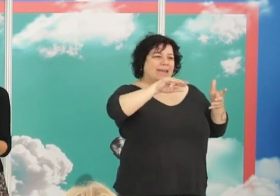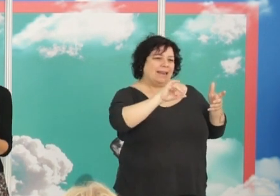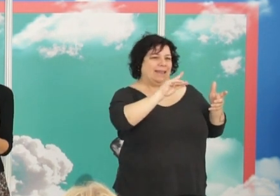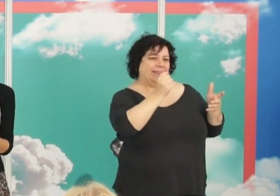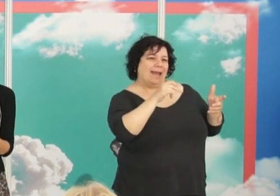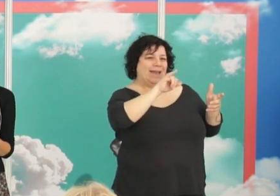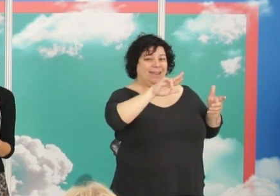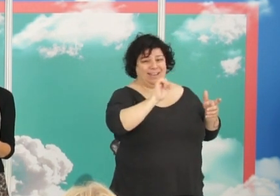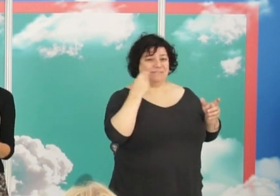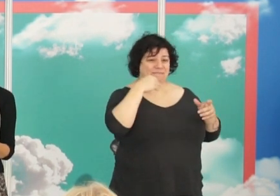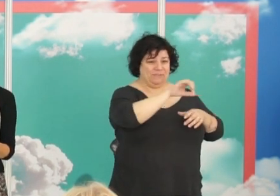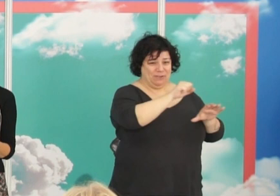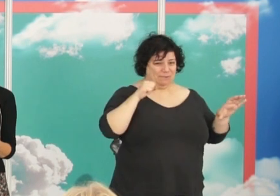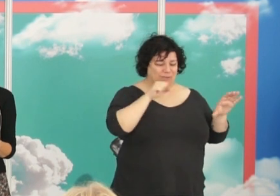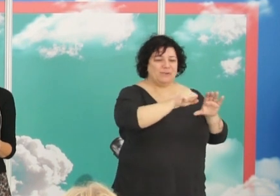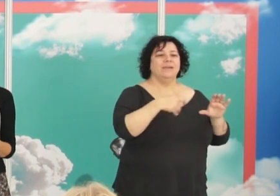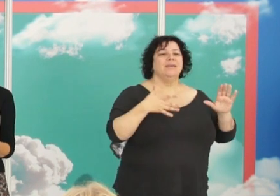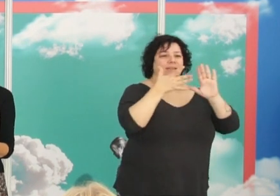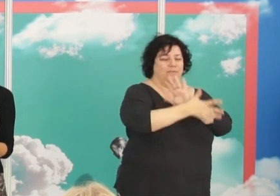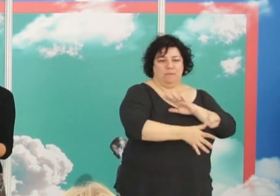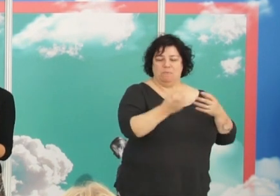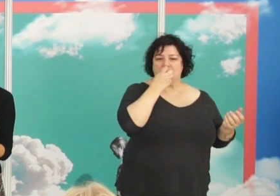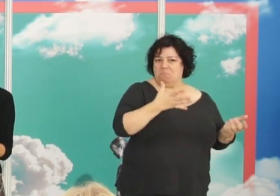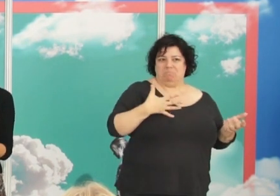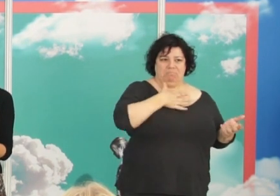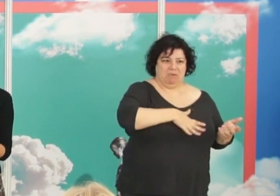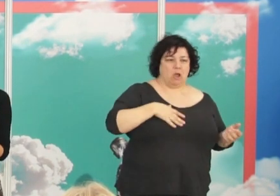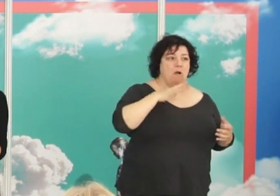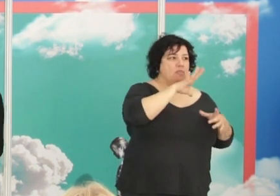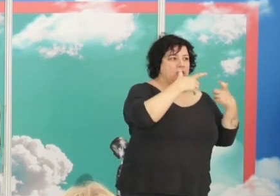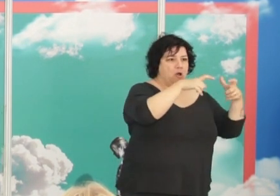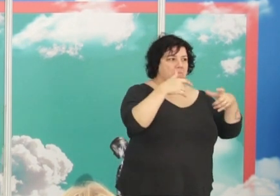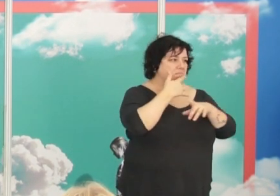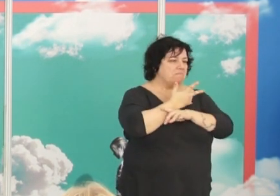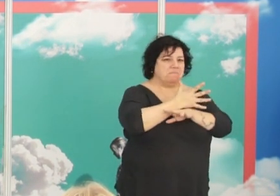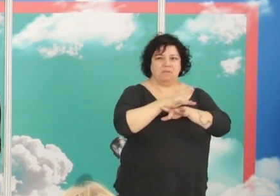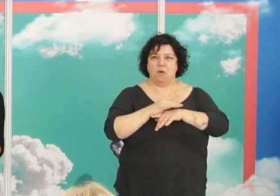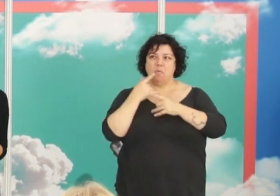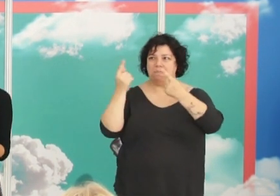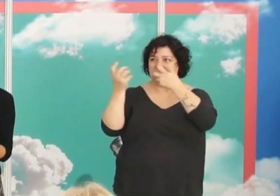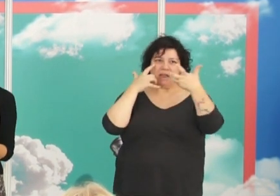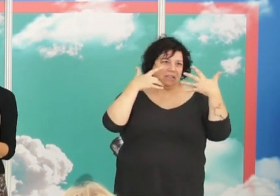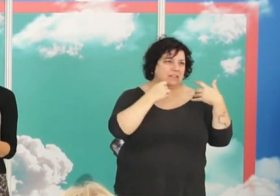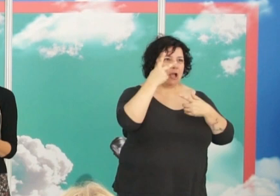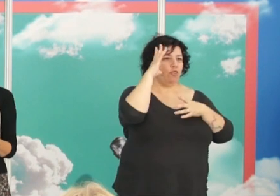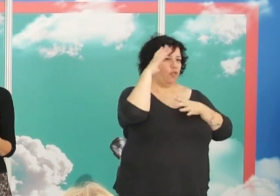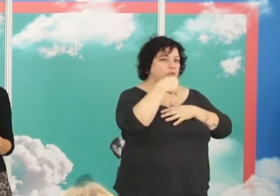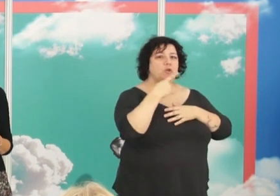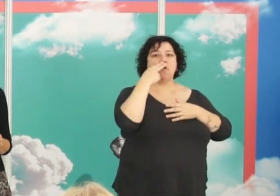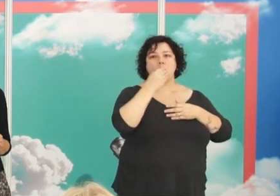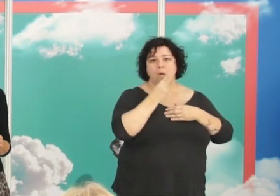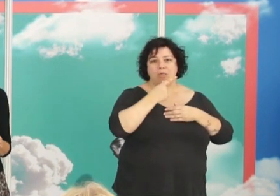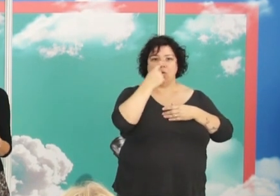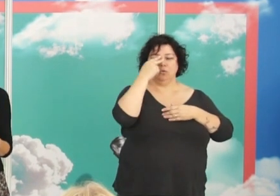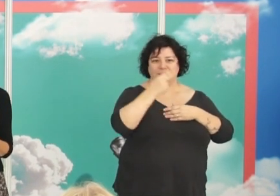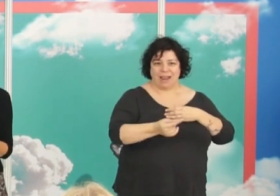esto central que es muy cómodo cinco balcones a la calle con viguetas artísticas dos dormitorios un comedor un